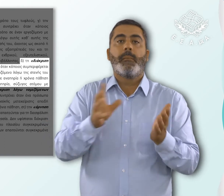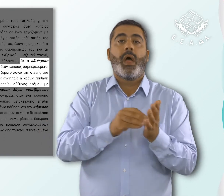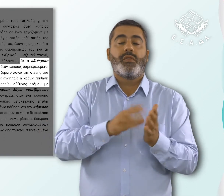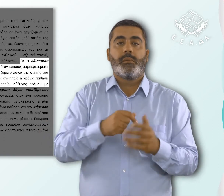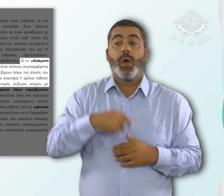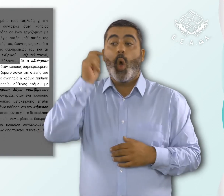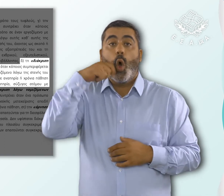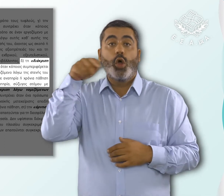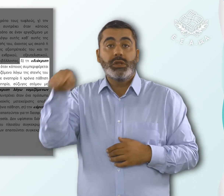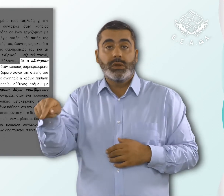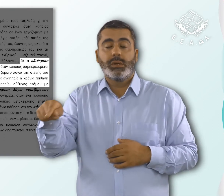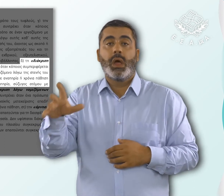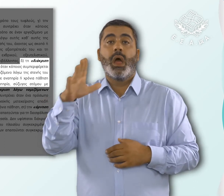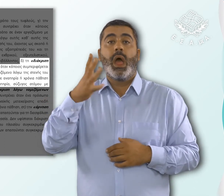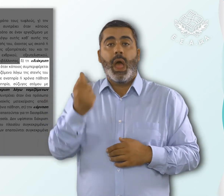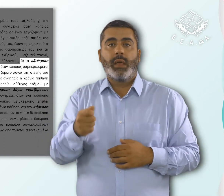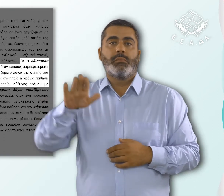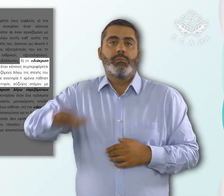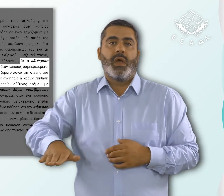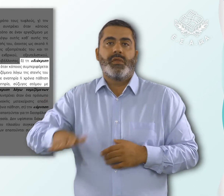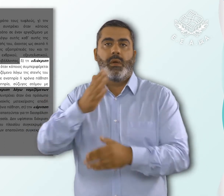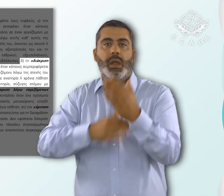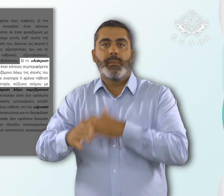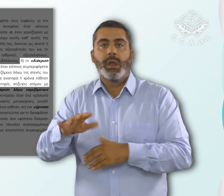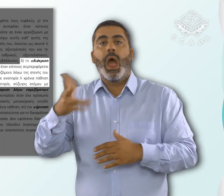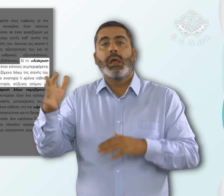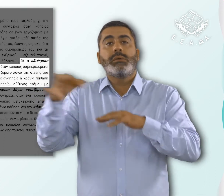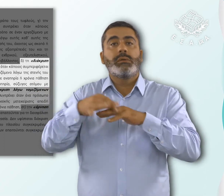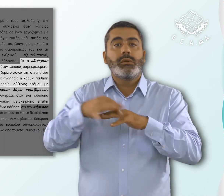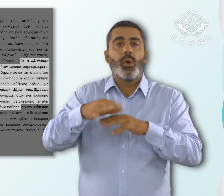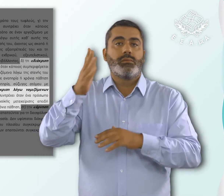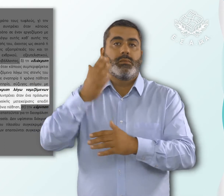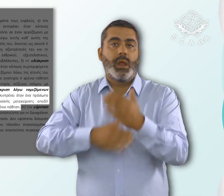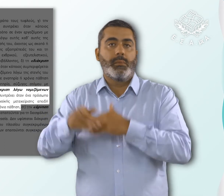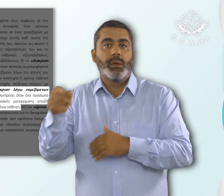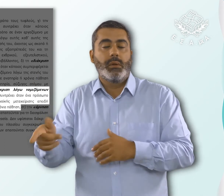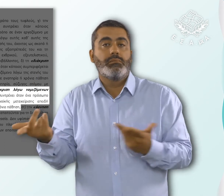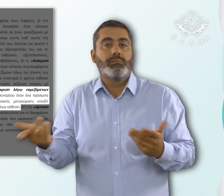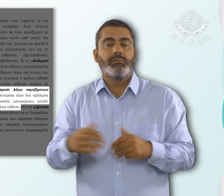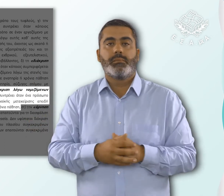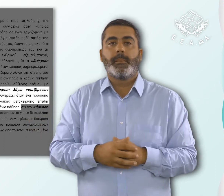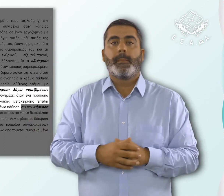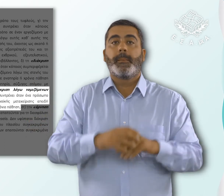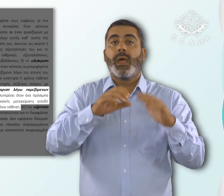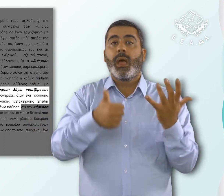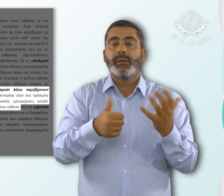γονέας παιδιου με αναπηρία, σύζυγος ατόμου με αναπηρία και άλλα. Ε. Τη διάκριση λόγω νομιζόμενων